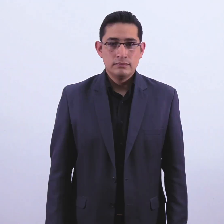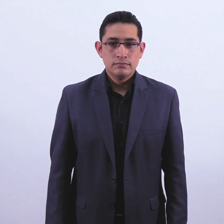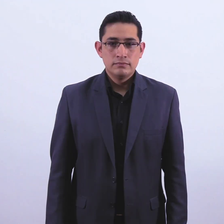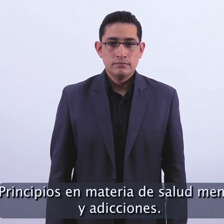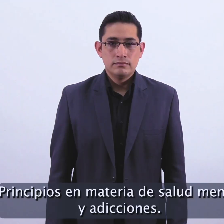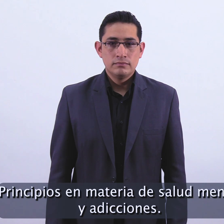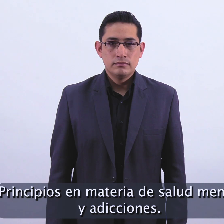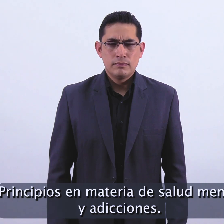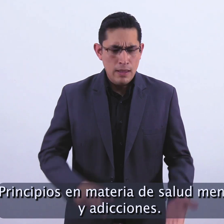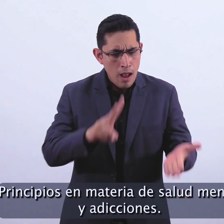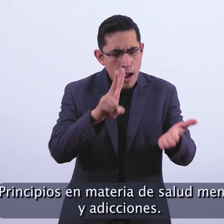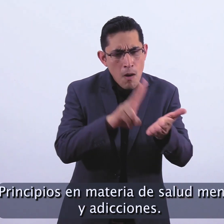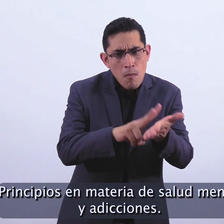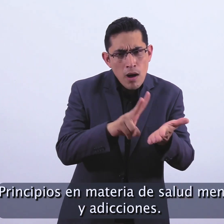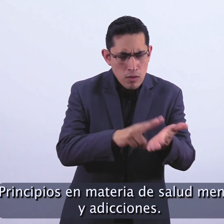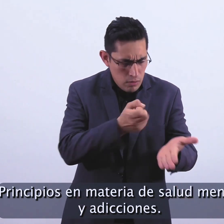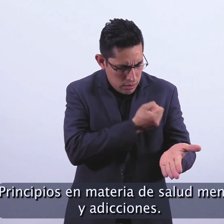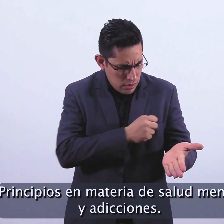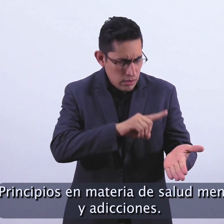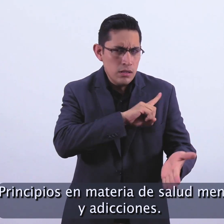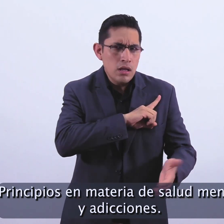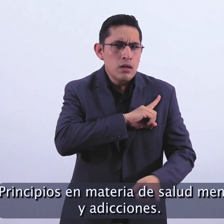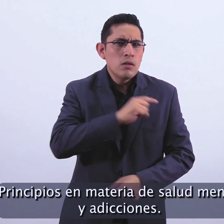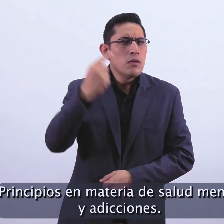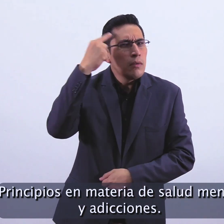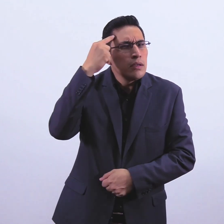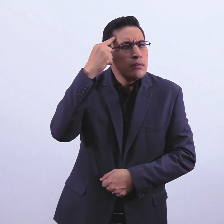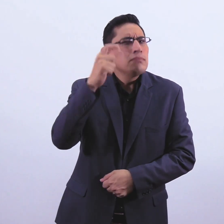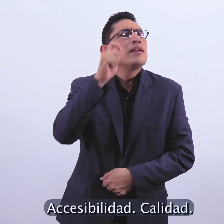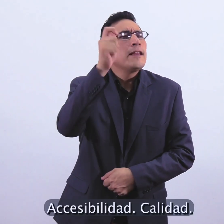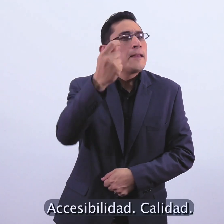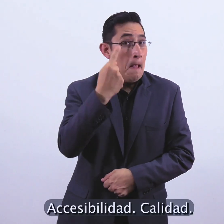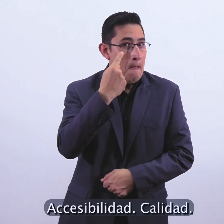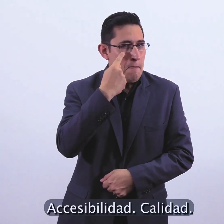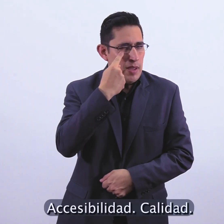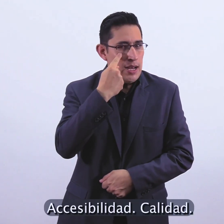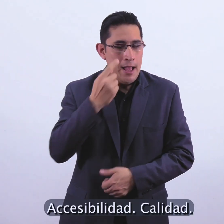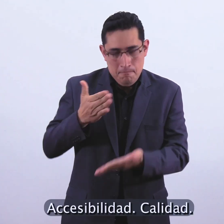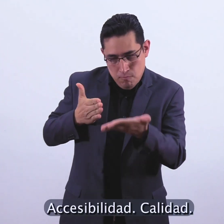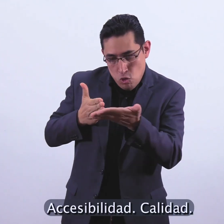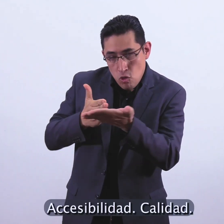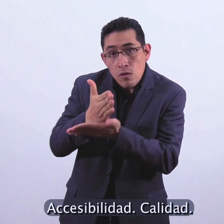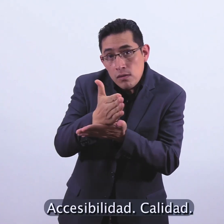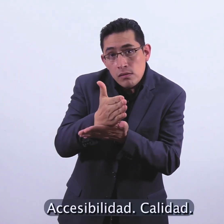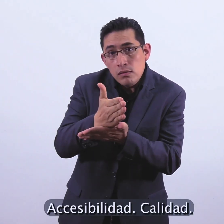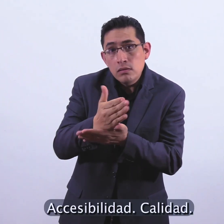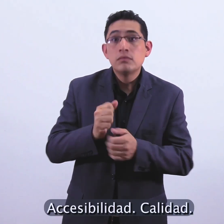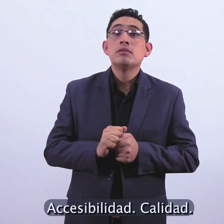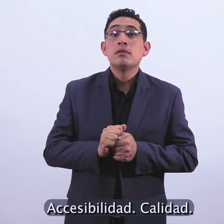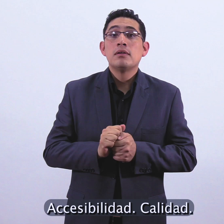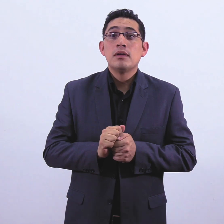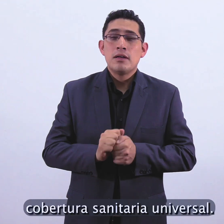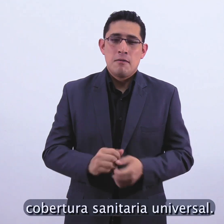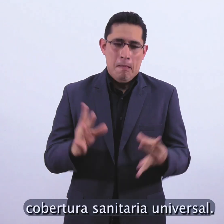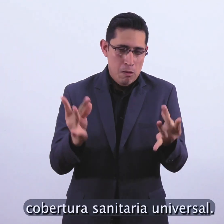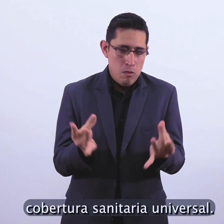Principios en materia de salud mental y adicciones. Accesibilidad. Calidad. Cobertura